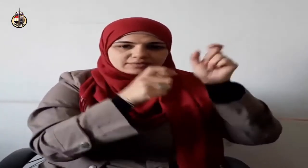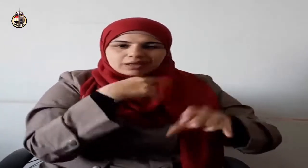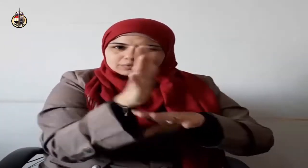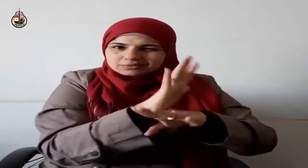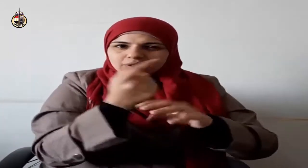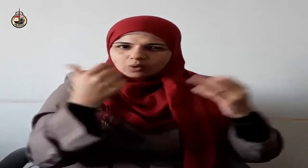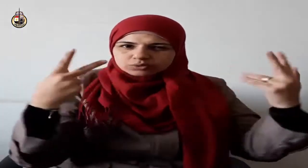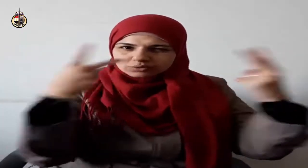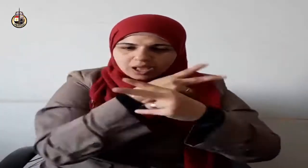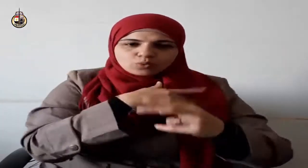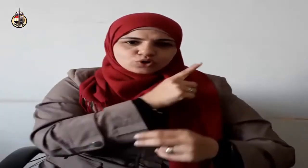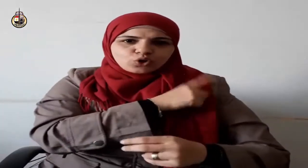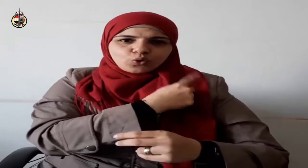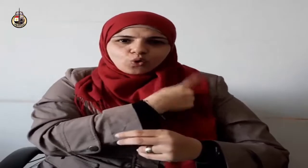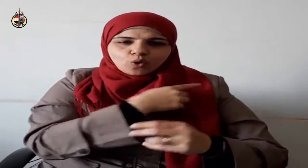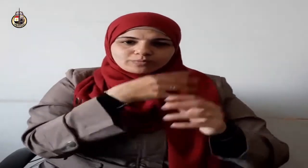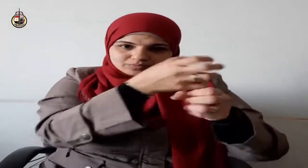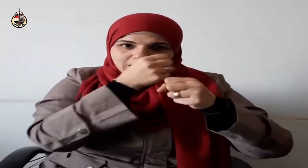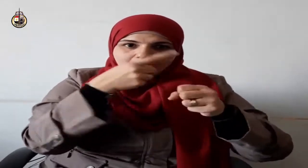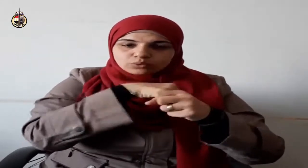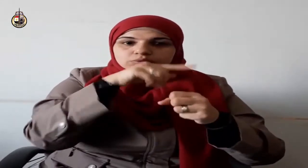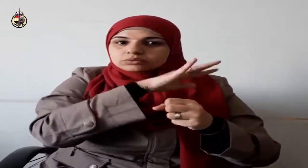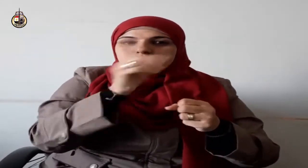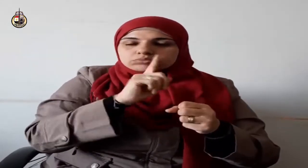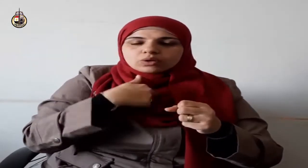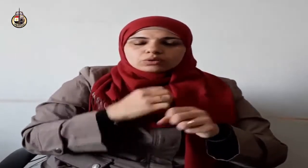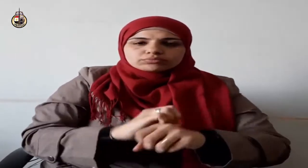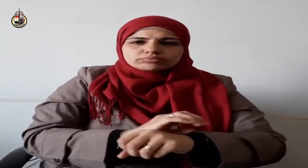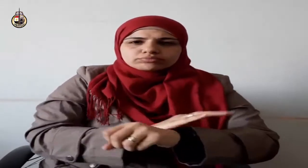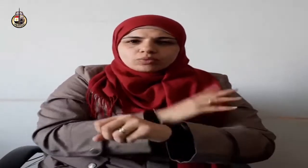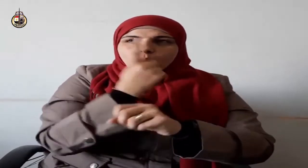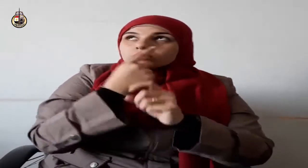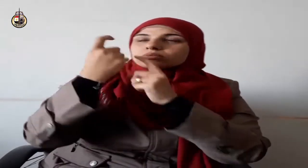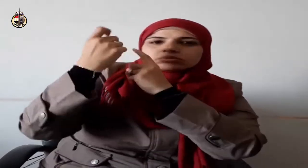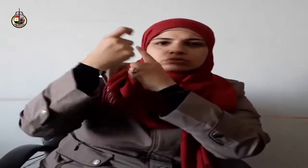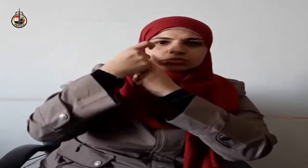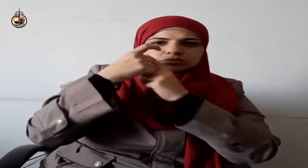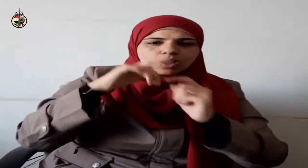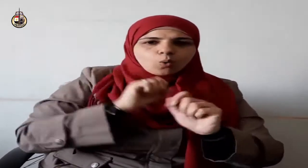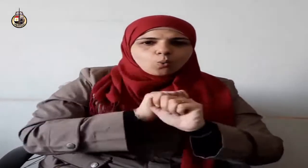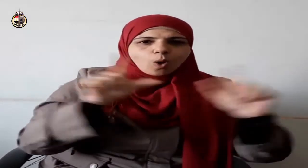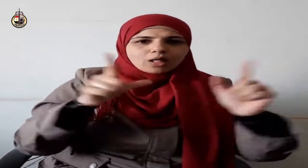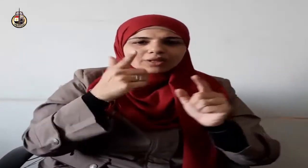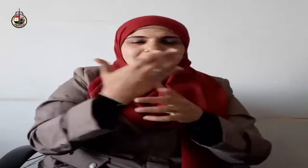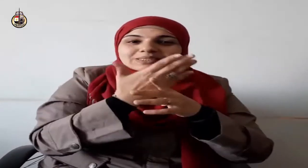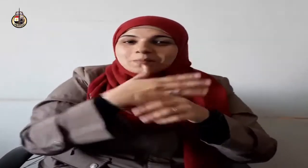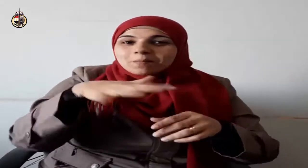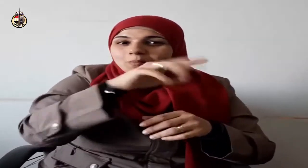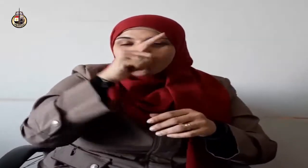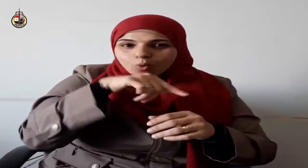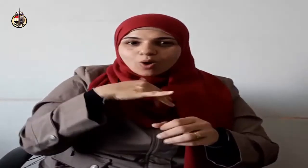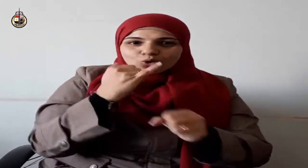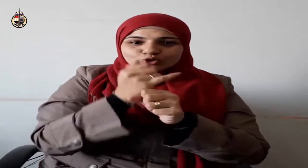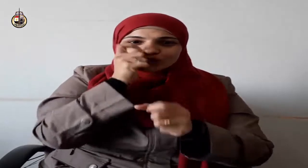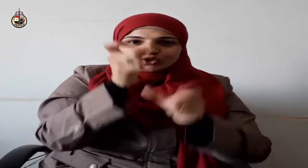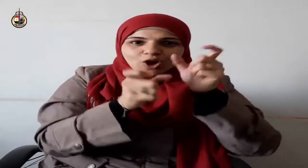إنه لا يفلح الظالمون وهذا ما ذكرتهم رأة العزيز